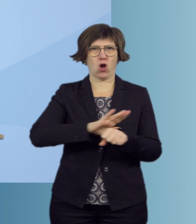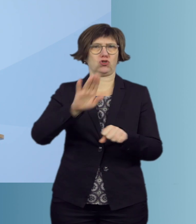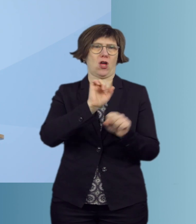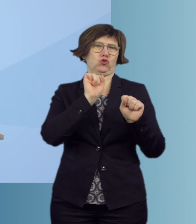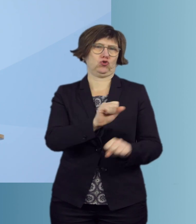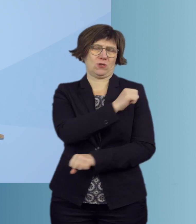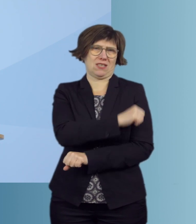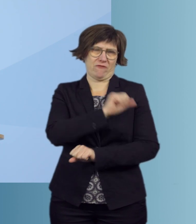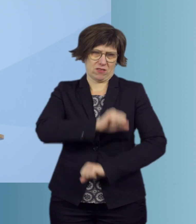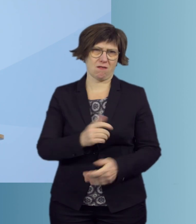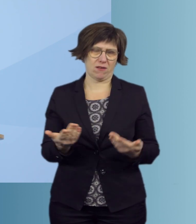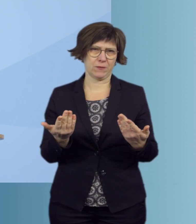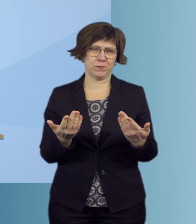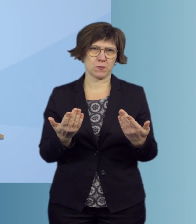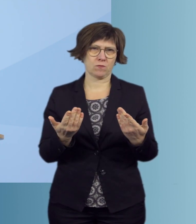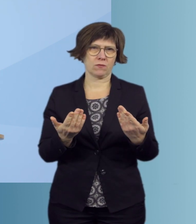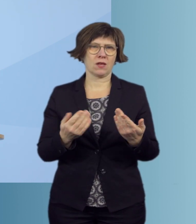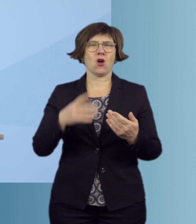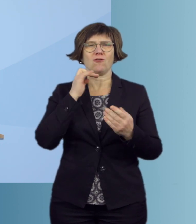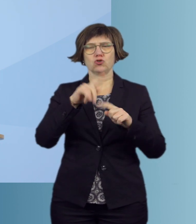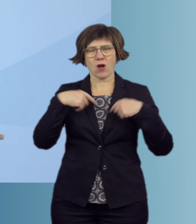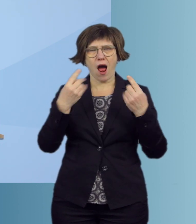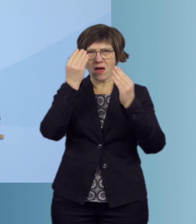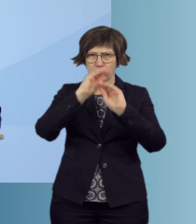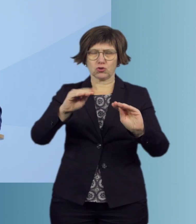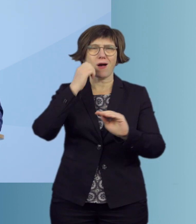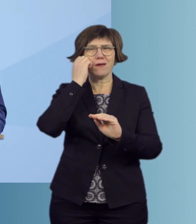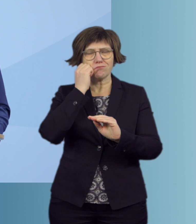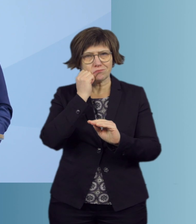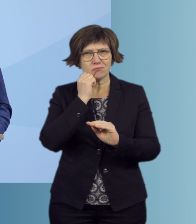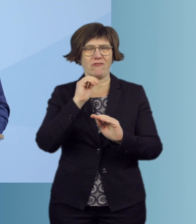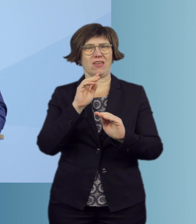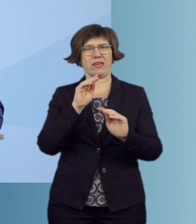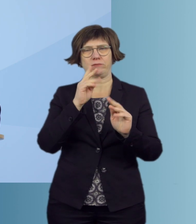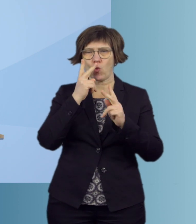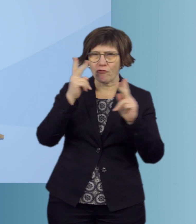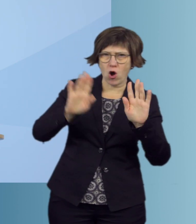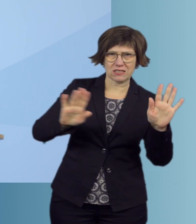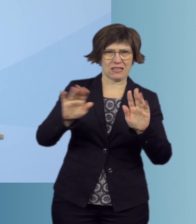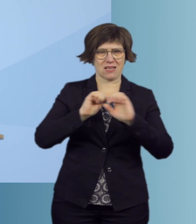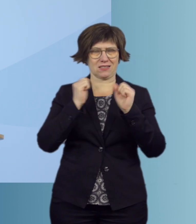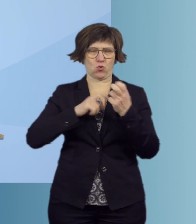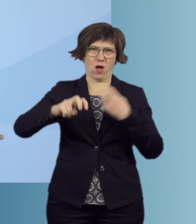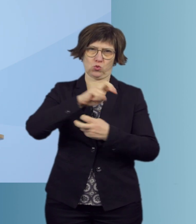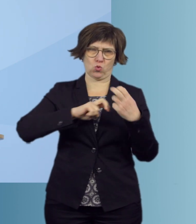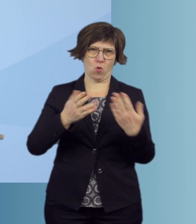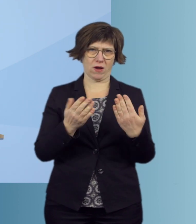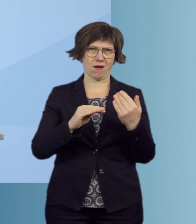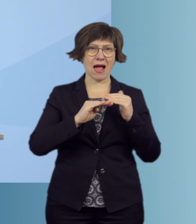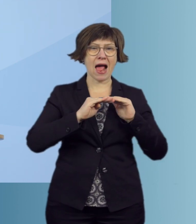schützen können. Ich möchte uns alle aufrufen, besonnen mit dieser Situation umzugehen. Wenn die Länder am